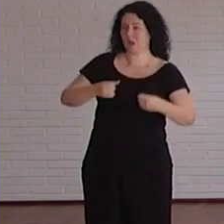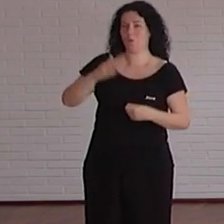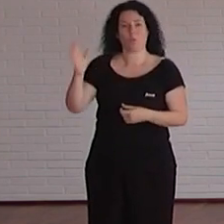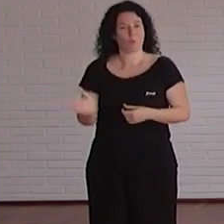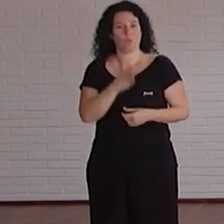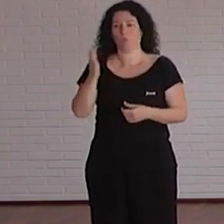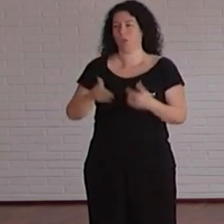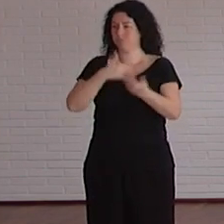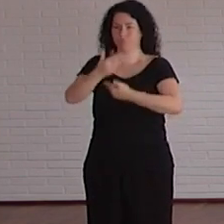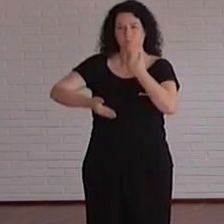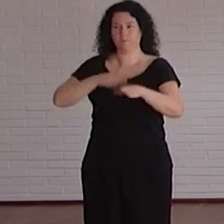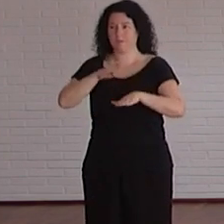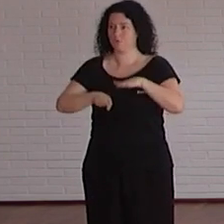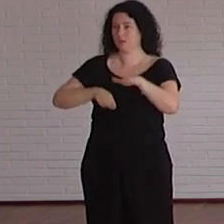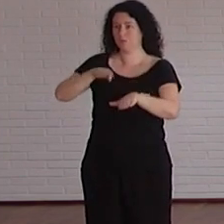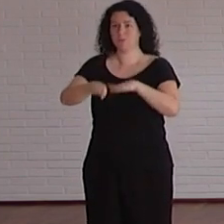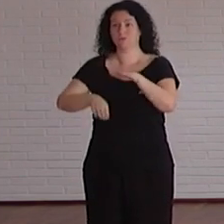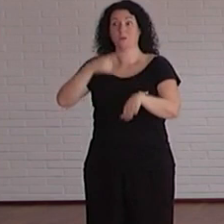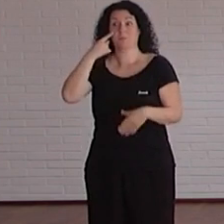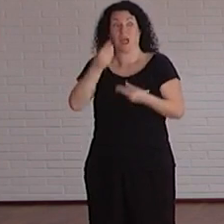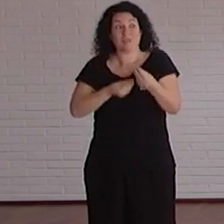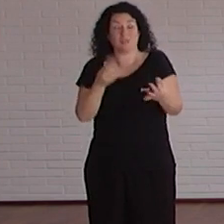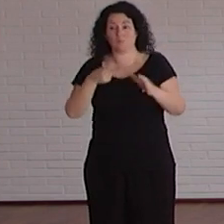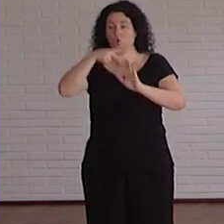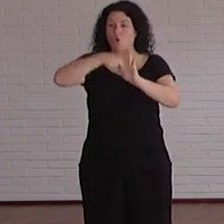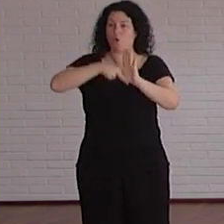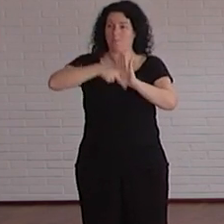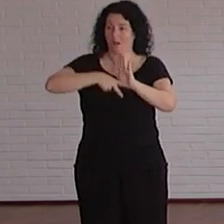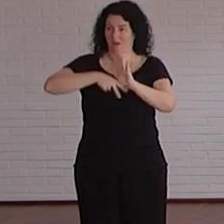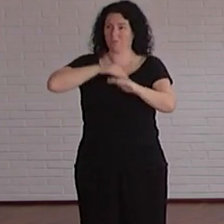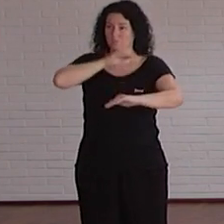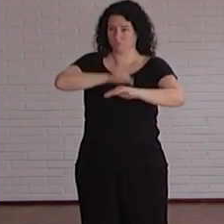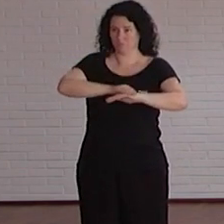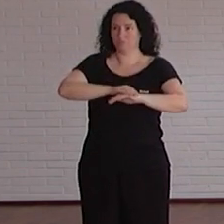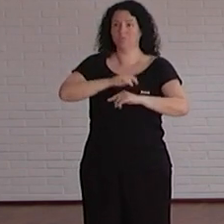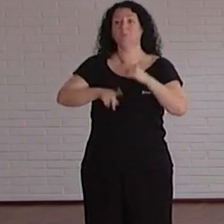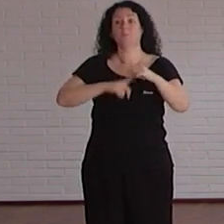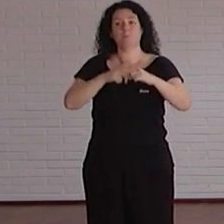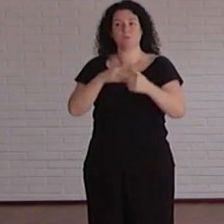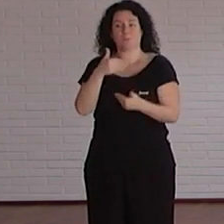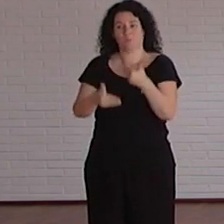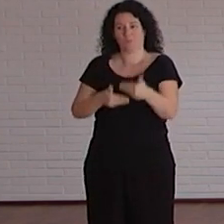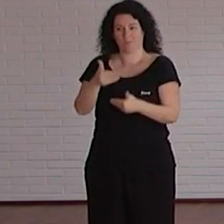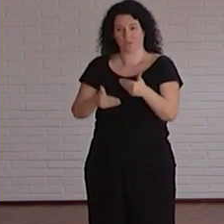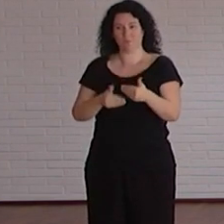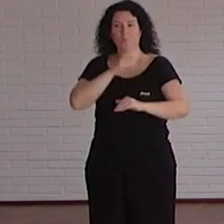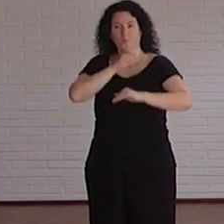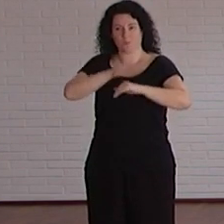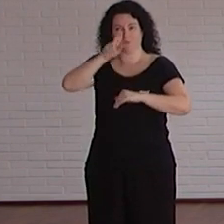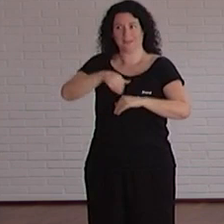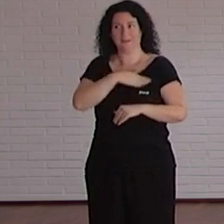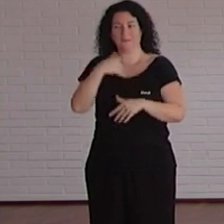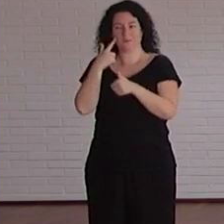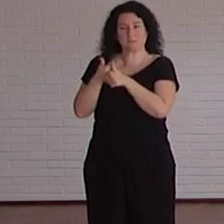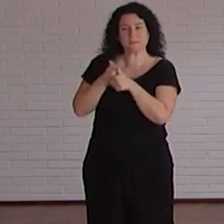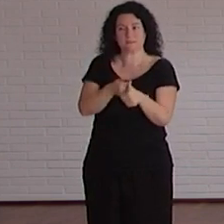gobierno y lo que estamos haciendo es aplicando la norma pero también hacemos el procedimiento porque lo que queremos es hacer un seguimiento de que